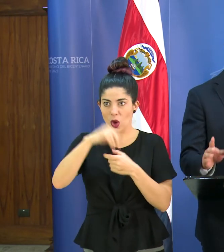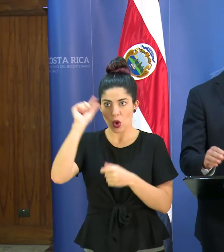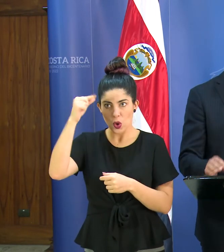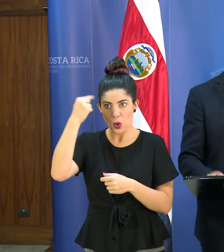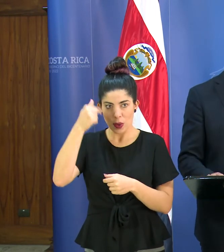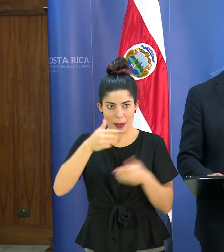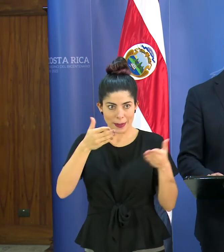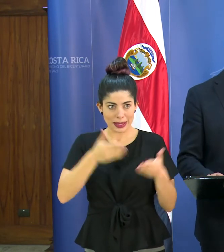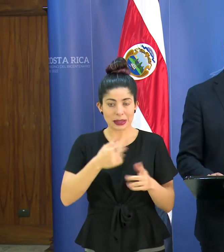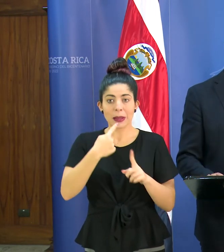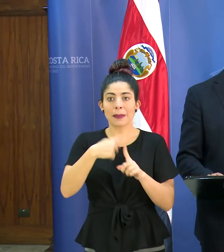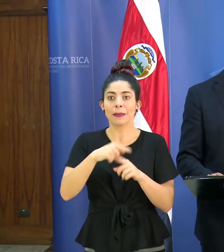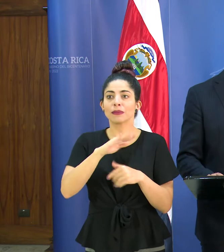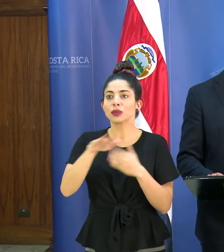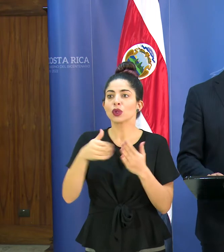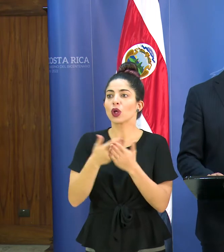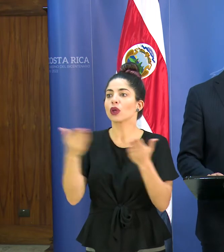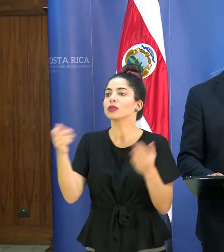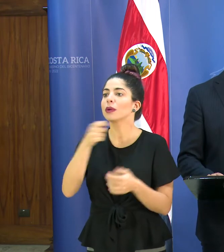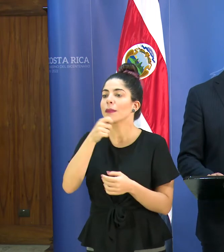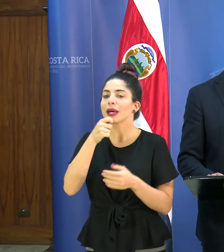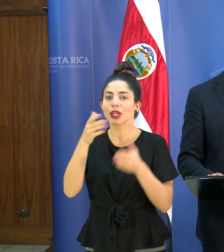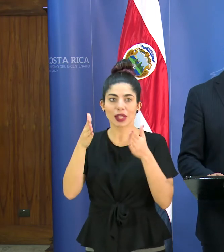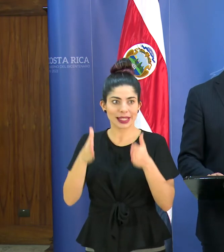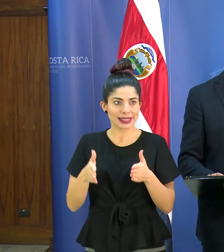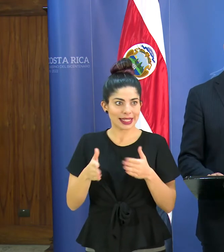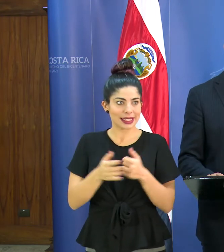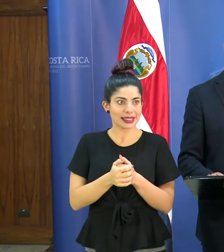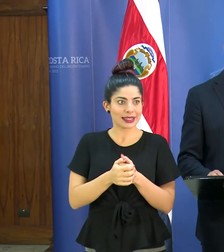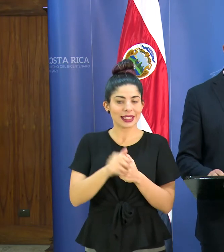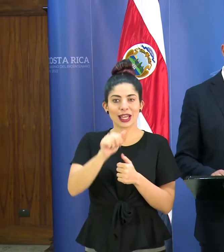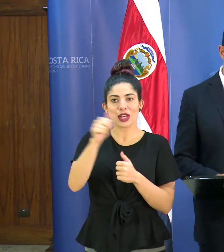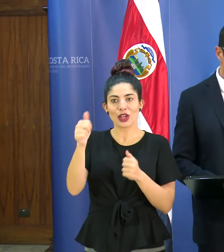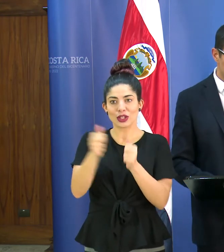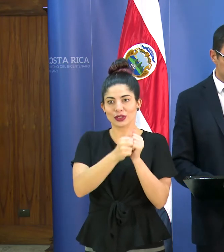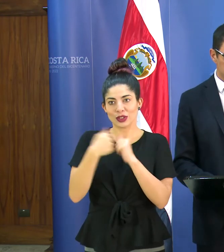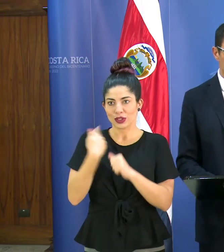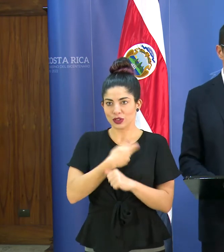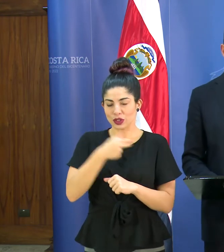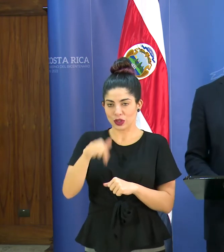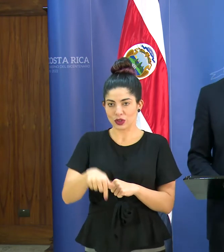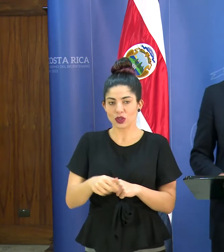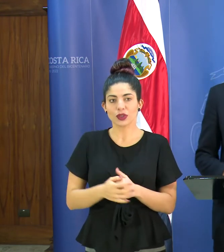están presentes, todos los periodistas y demás que nos acompañan hoy.